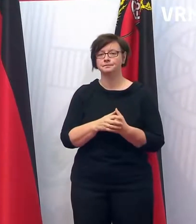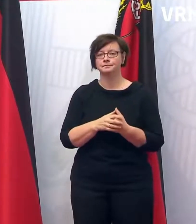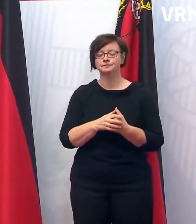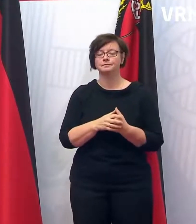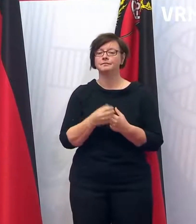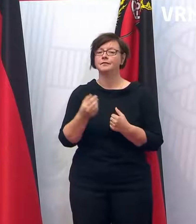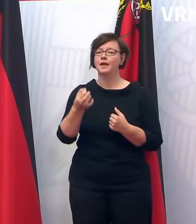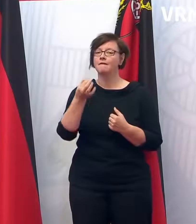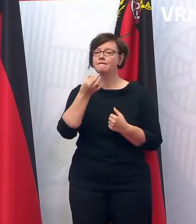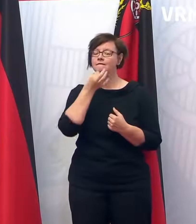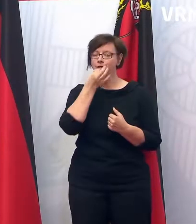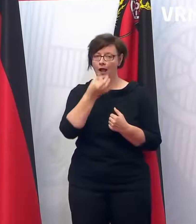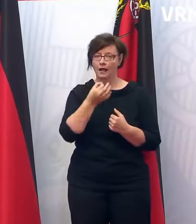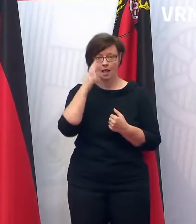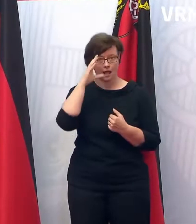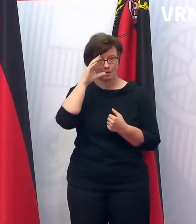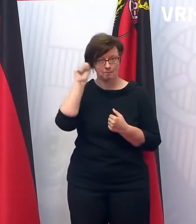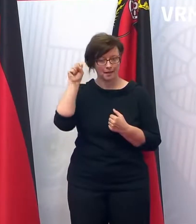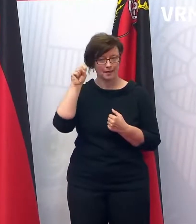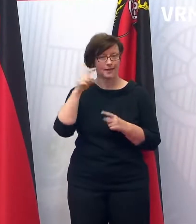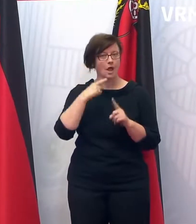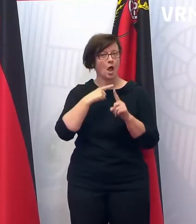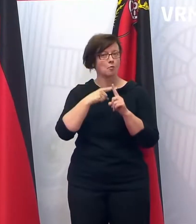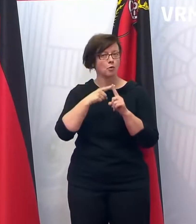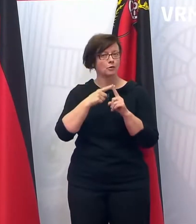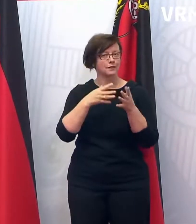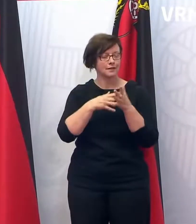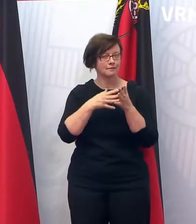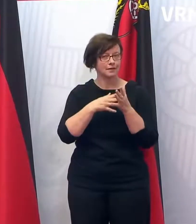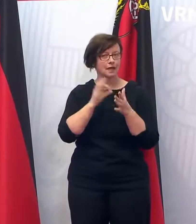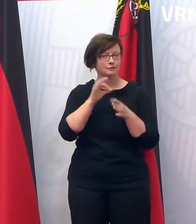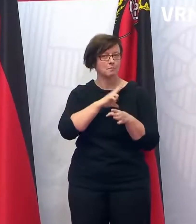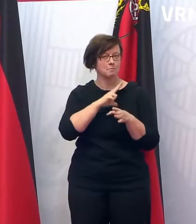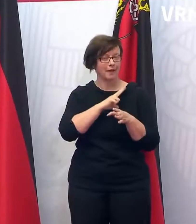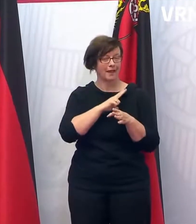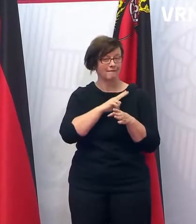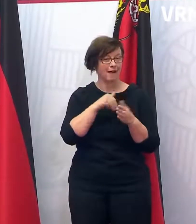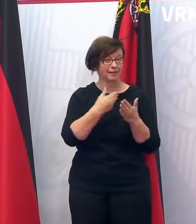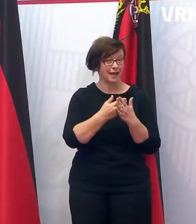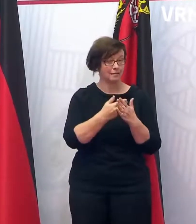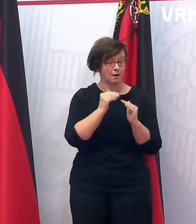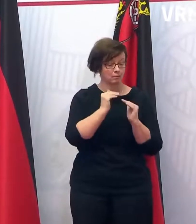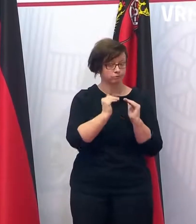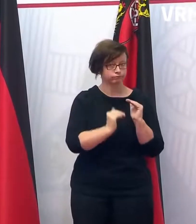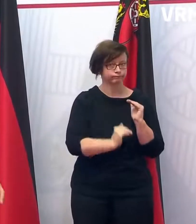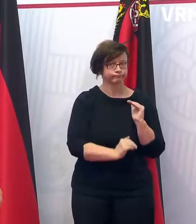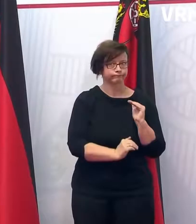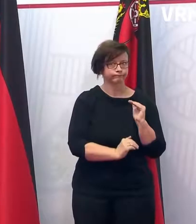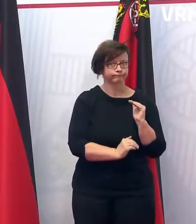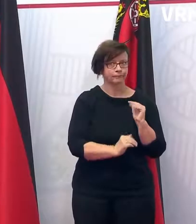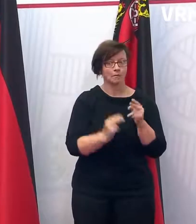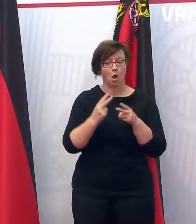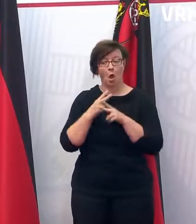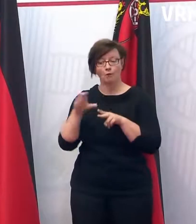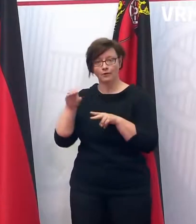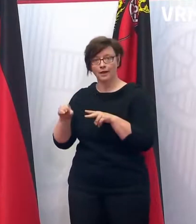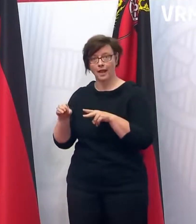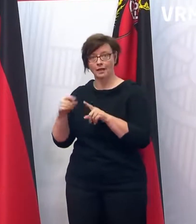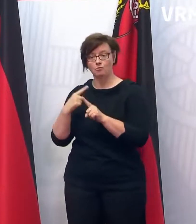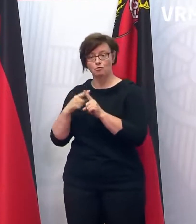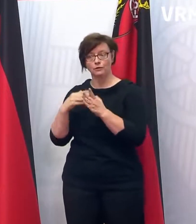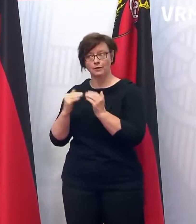fragt, in Berlin lag die Rate der positiven Tests bei privaten Anbietern deutlich niedriger als in öffentlichen Einrichtungen.